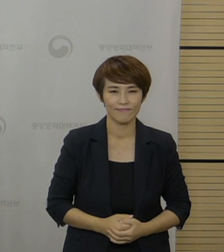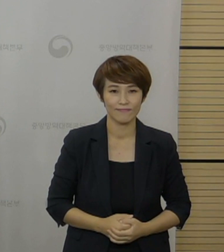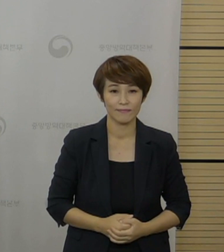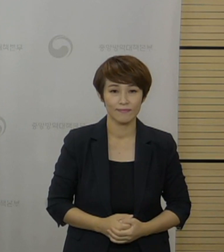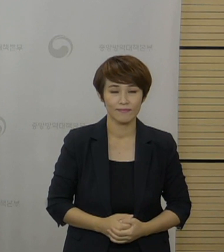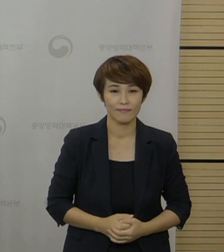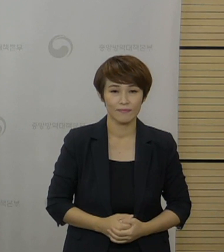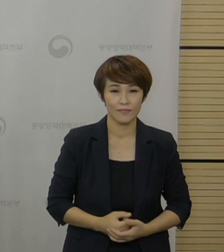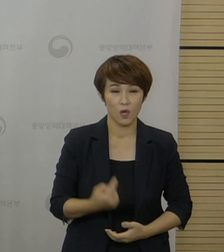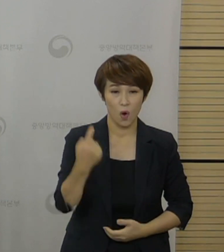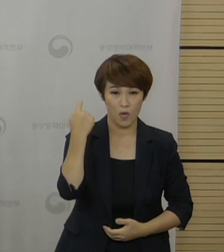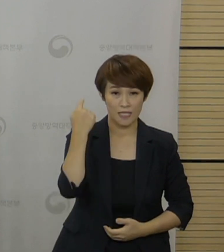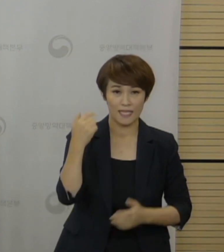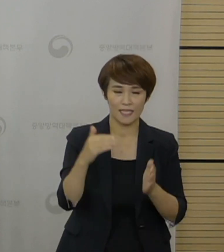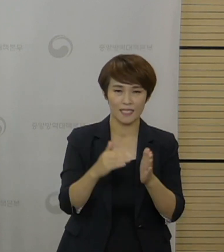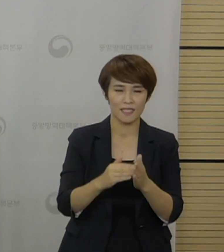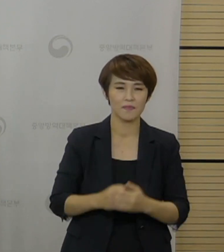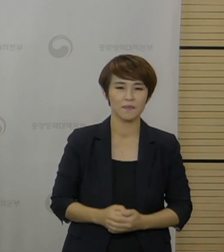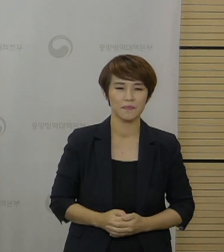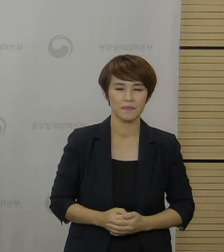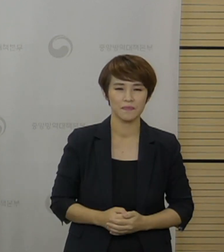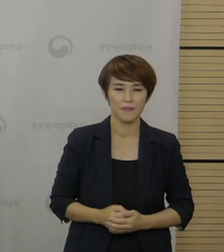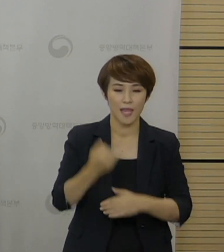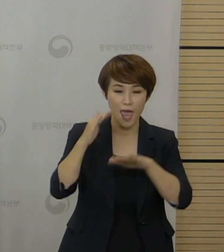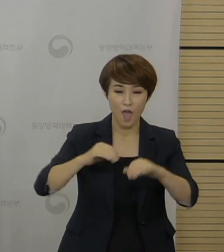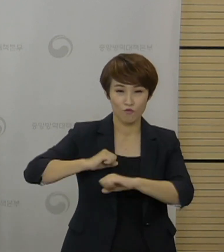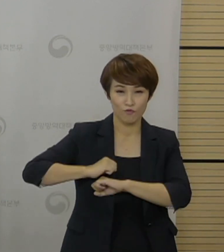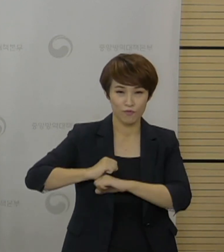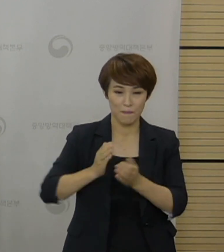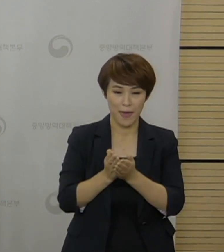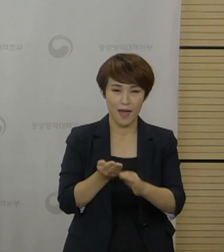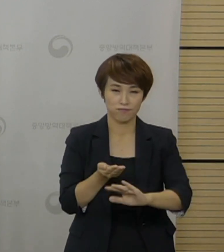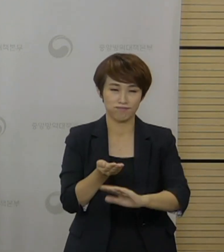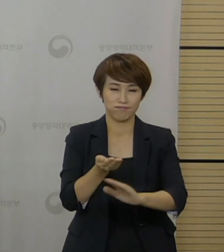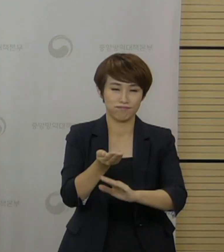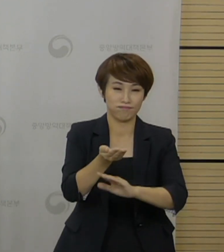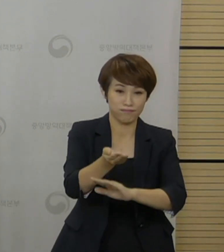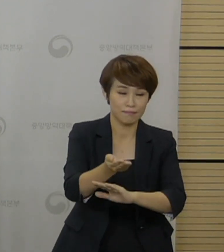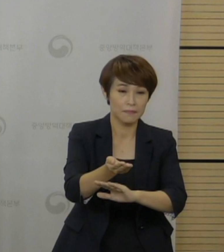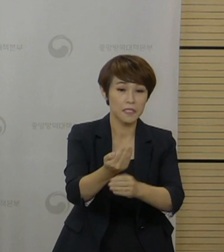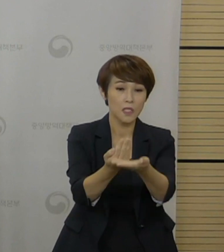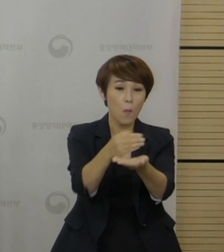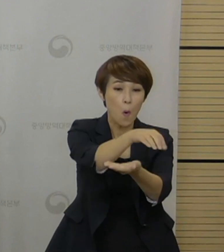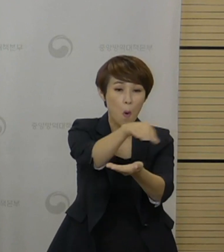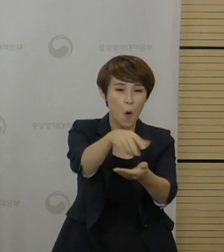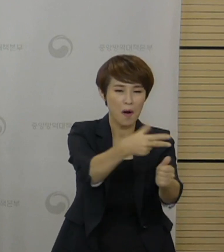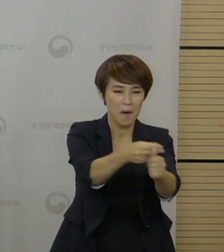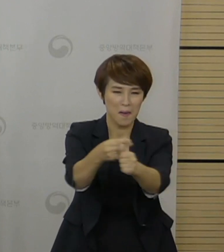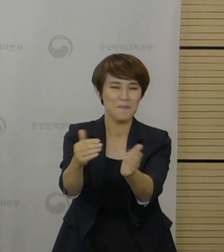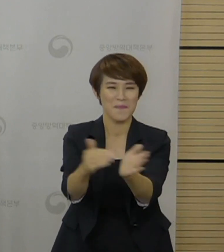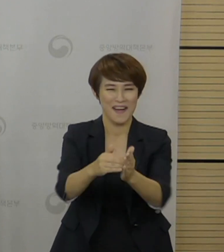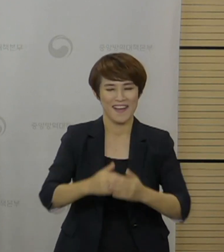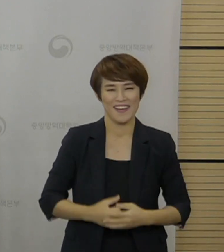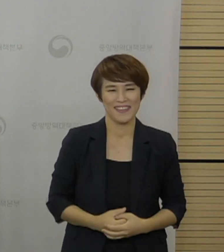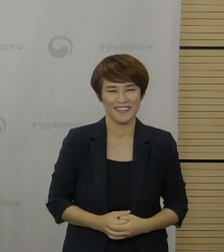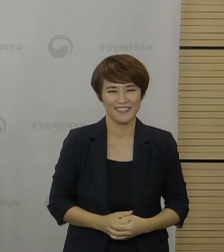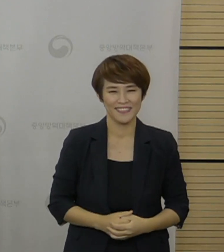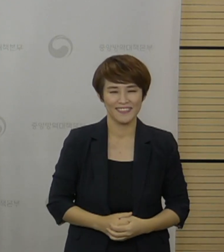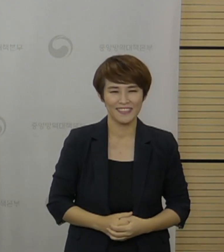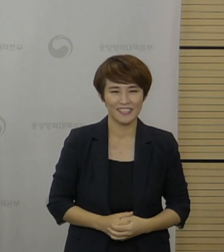어제까지 해군함정 한산도함을 활용한 전남 도서지역 주민에 대한 백신 순회접종을 순조롭게 마무리하였습니다.